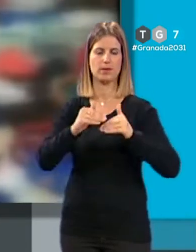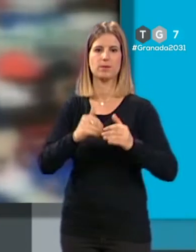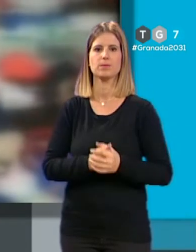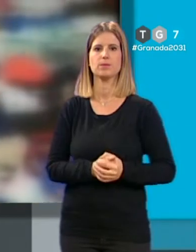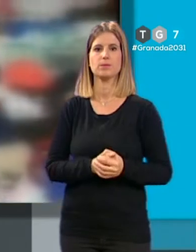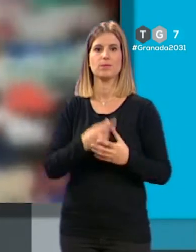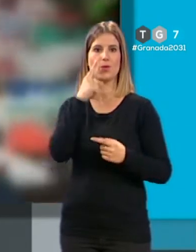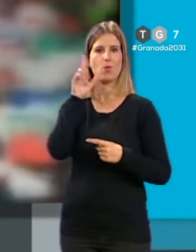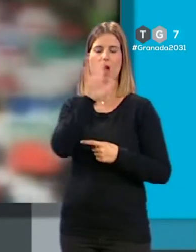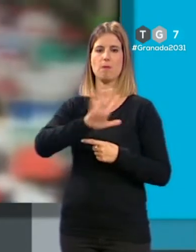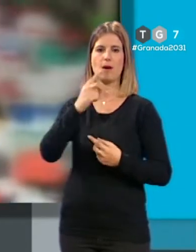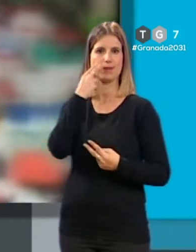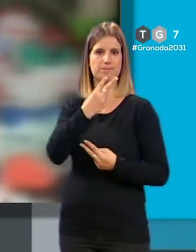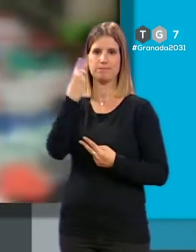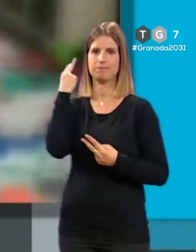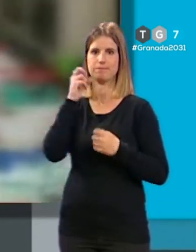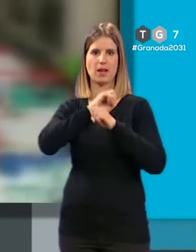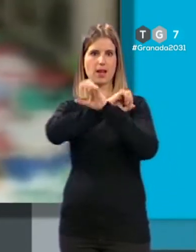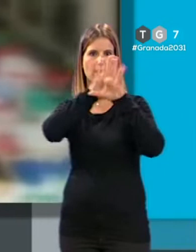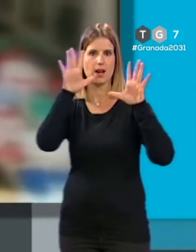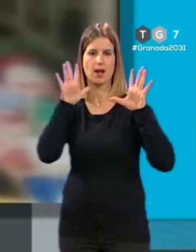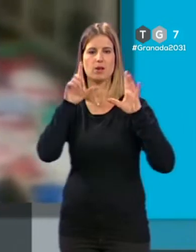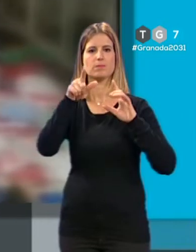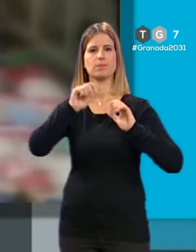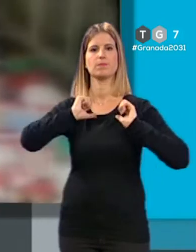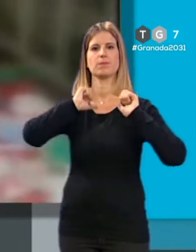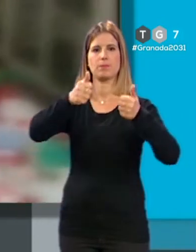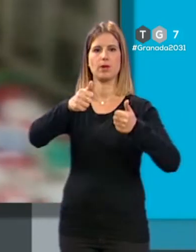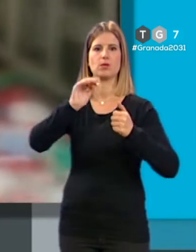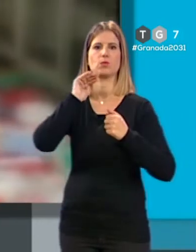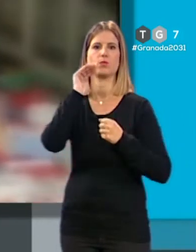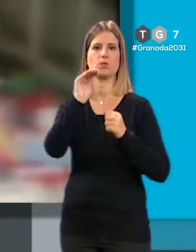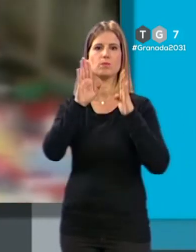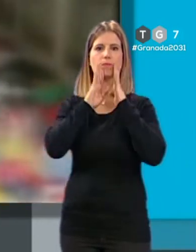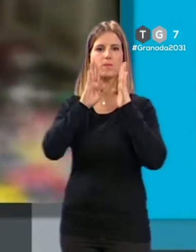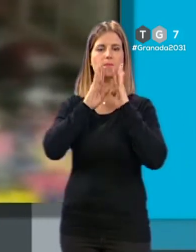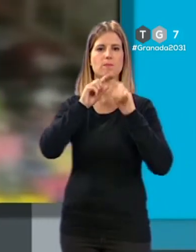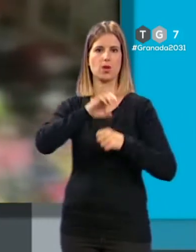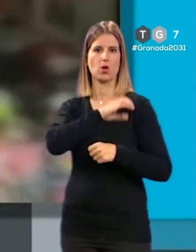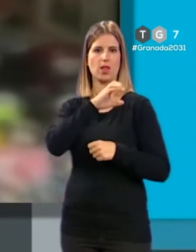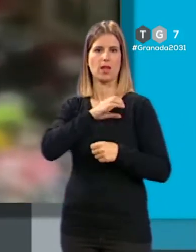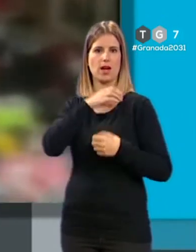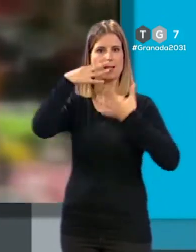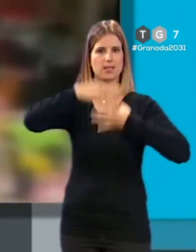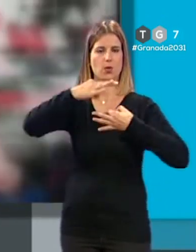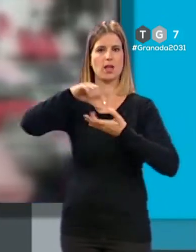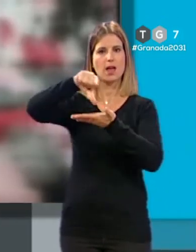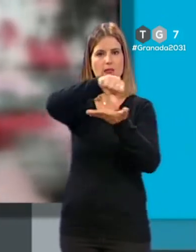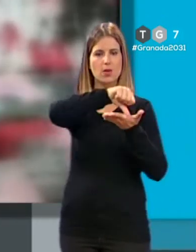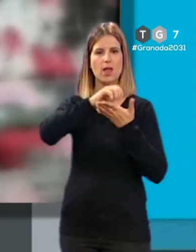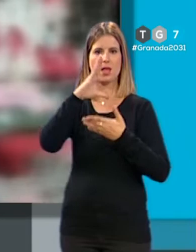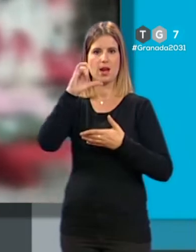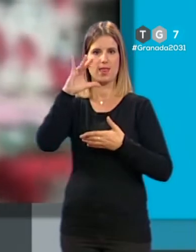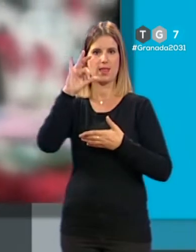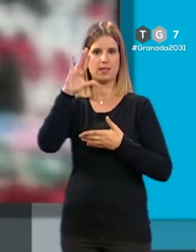Una imagen vale más que mil palabras. Así ha comenzado la comparecencia del concejal de Seguridad Ciudadana, César Díaz y el